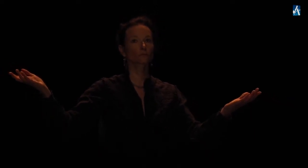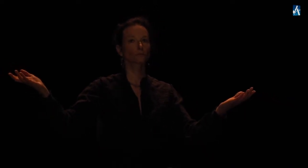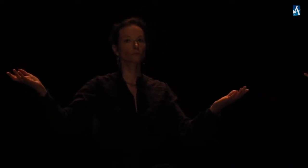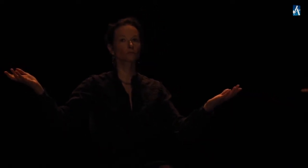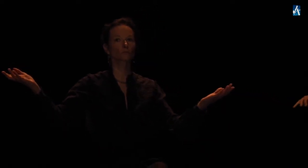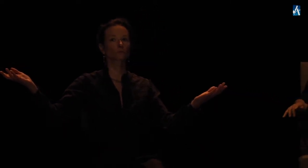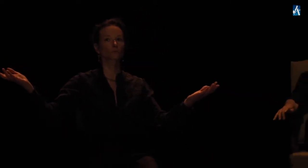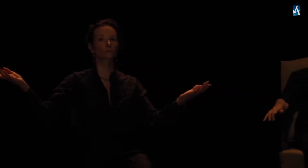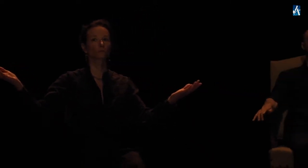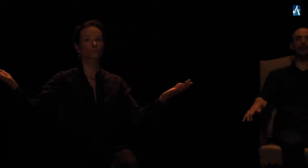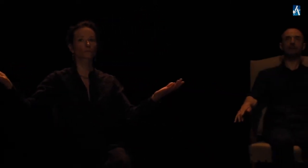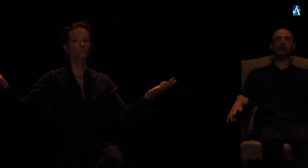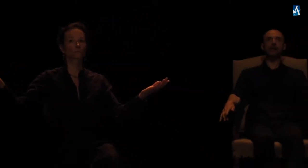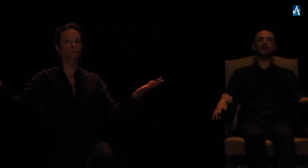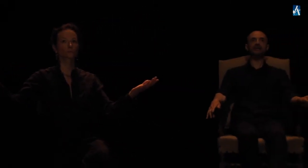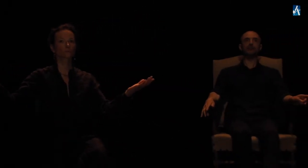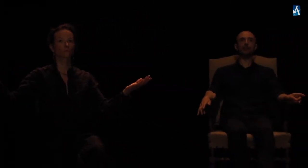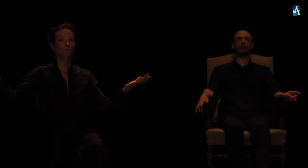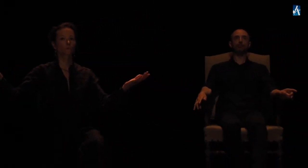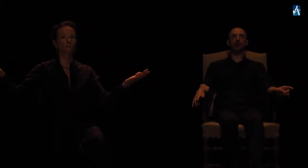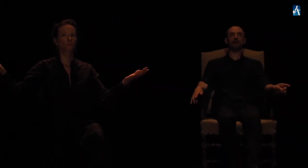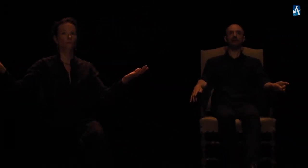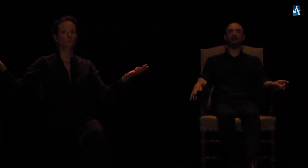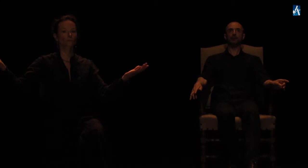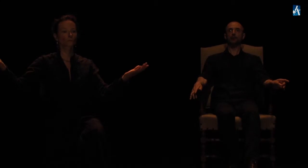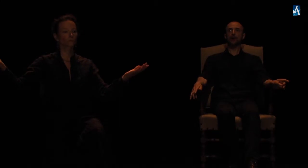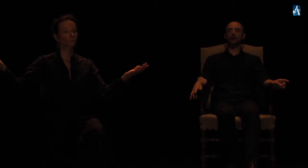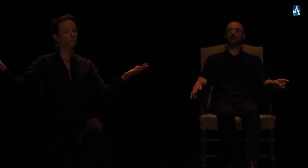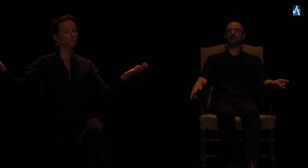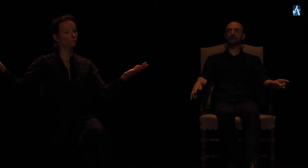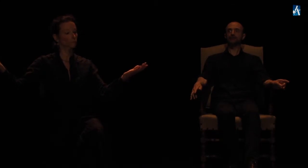qui vous coupent la voie et font parler vos pleurs !